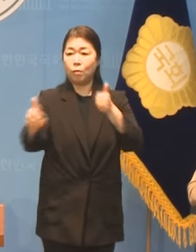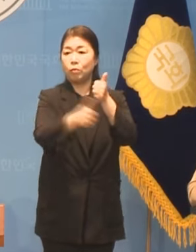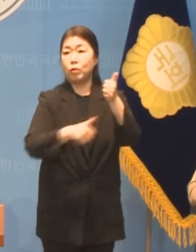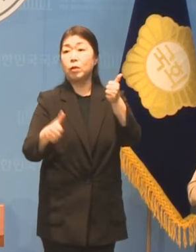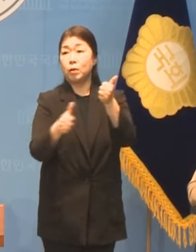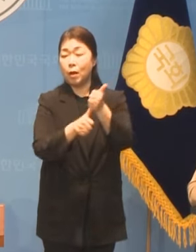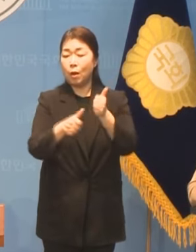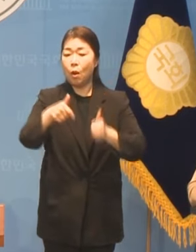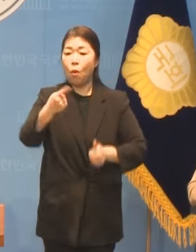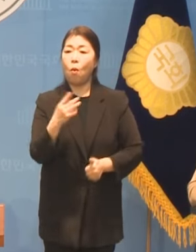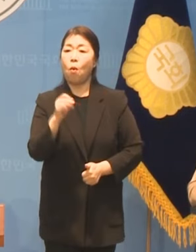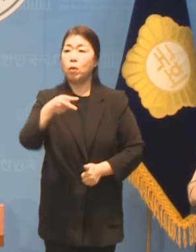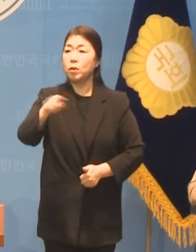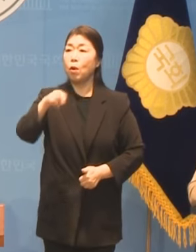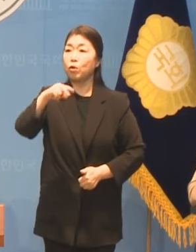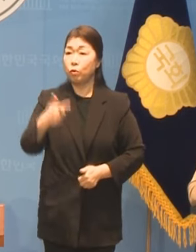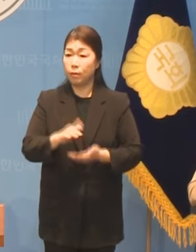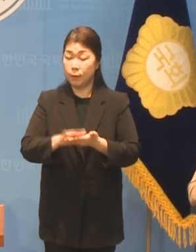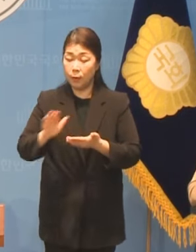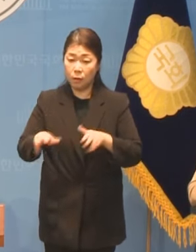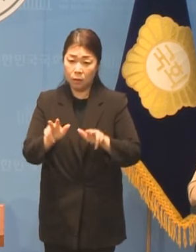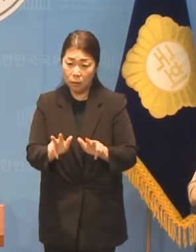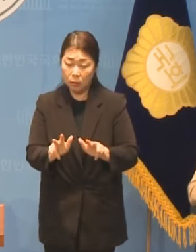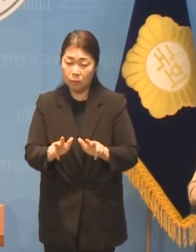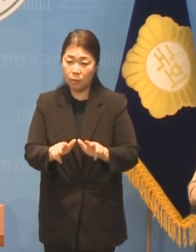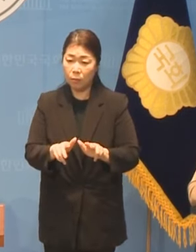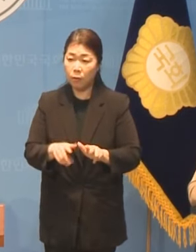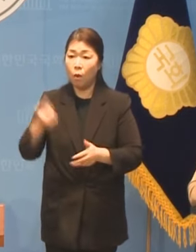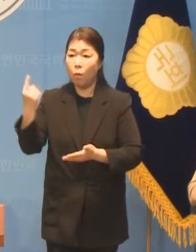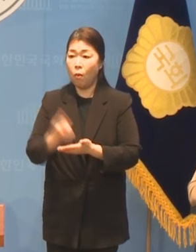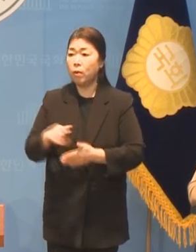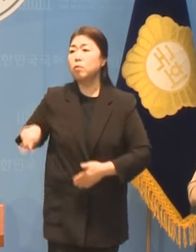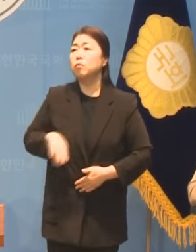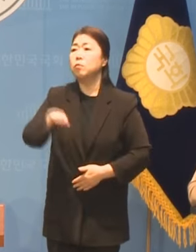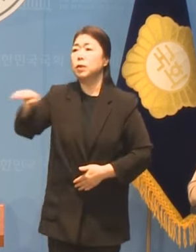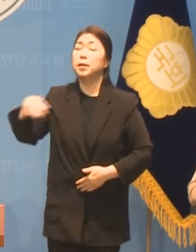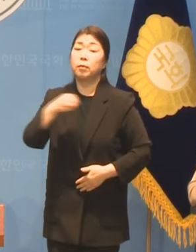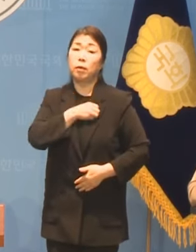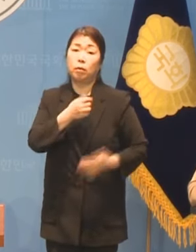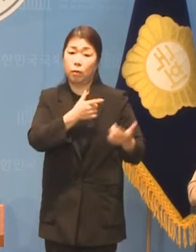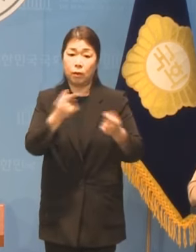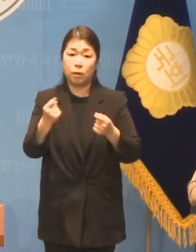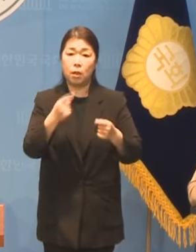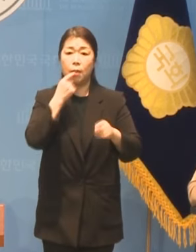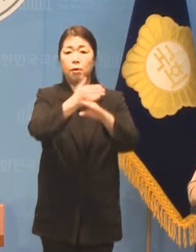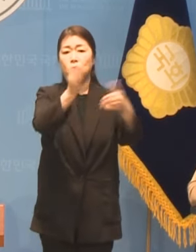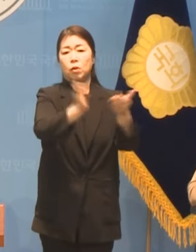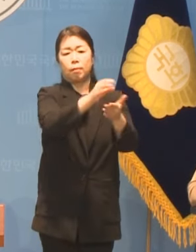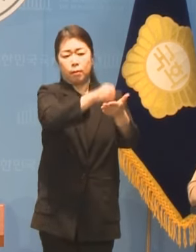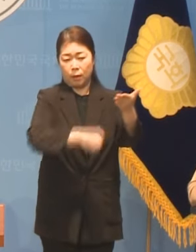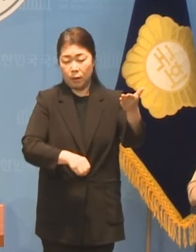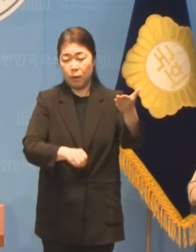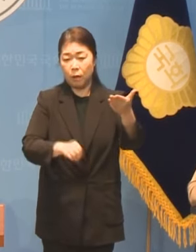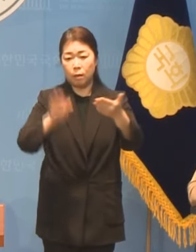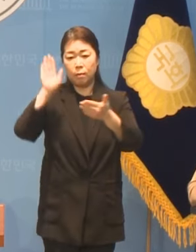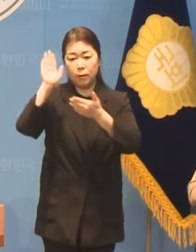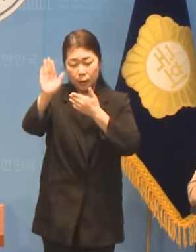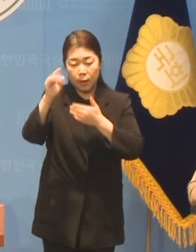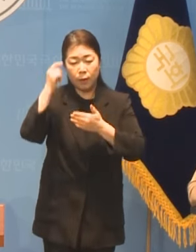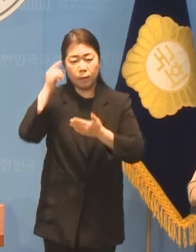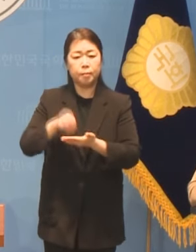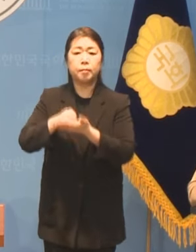홍세윤입니다 이 자리에 선 우리 장애인 당원 모두는 민주당을 떠나 미래로 가고자 합니다